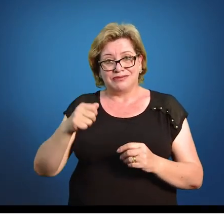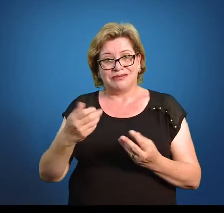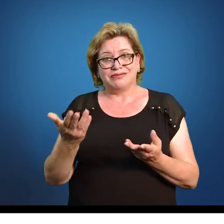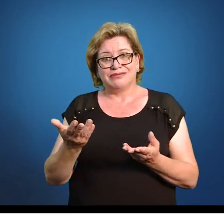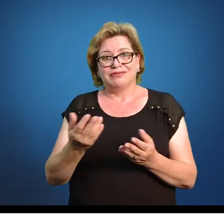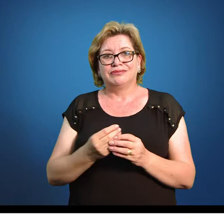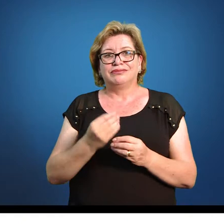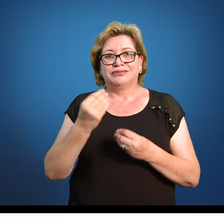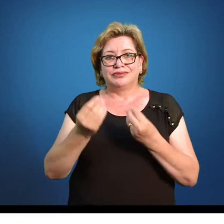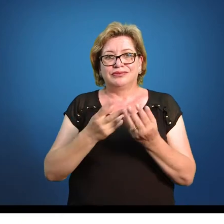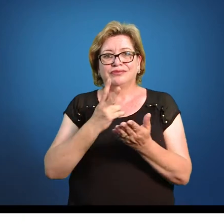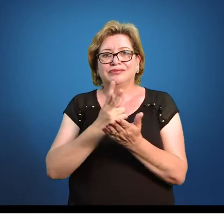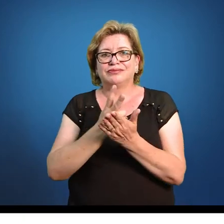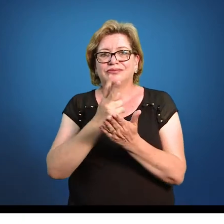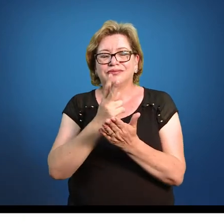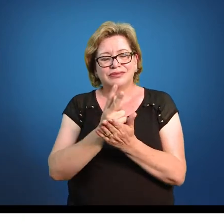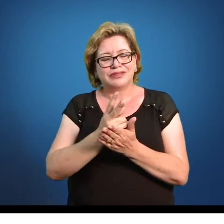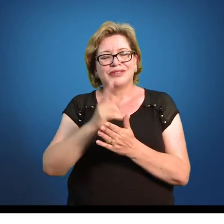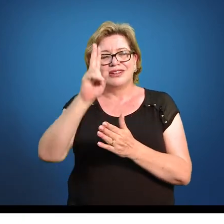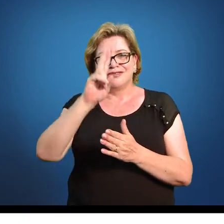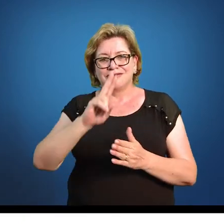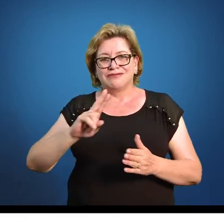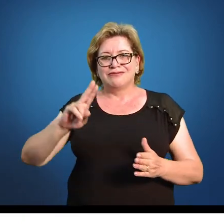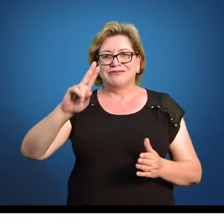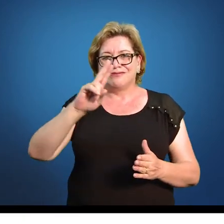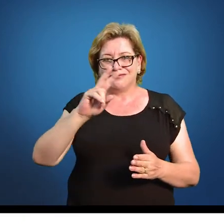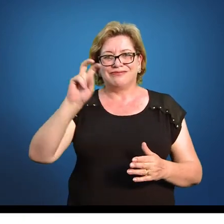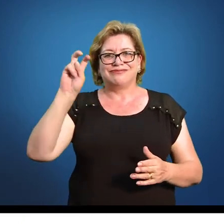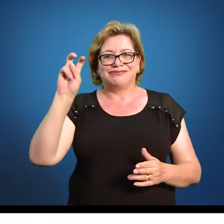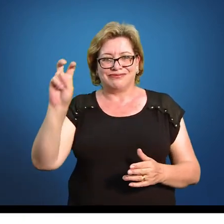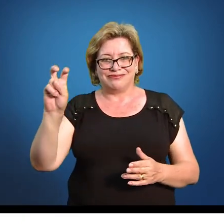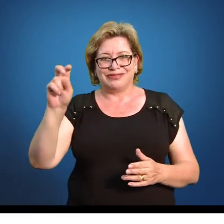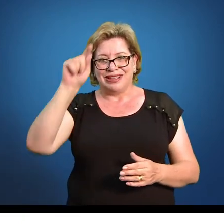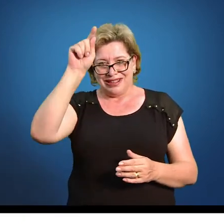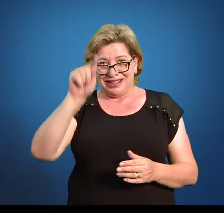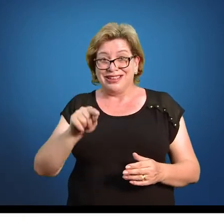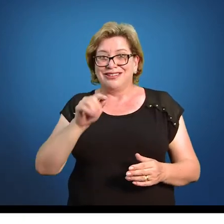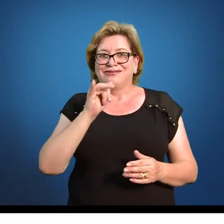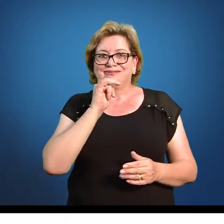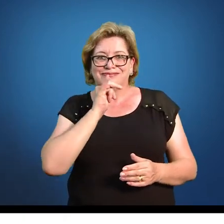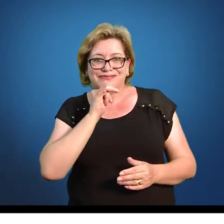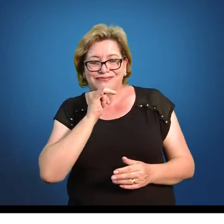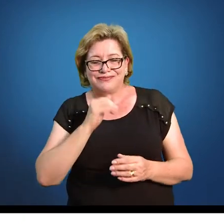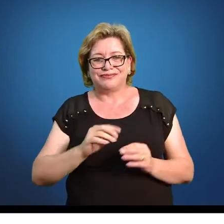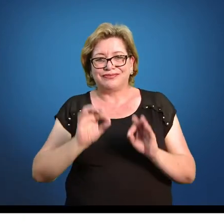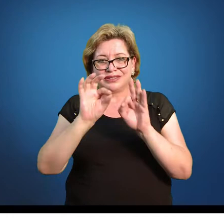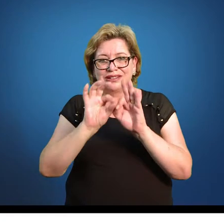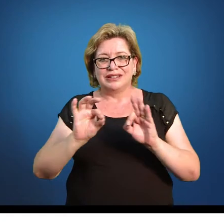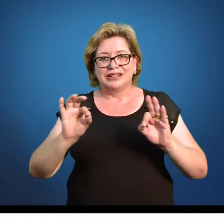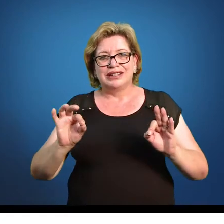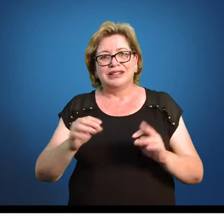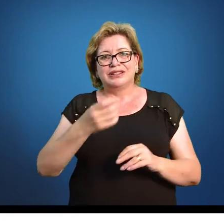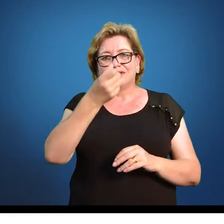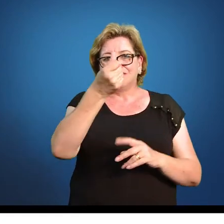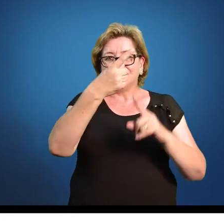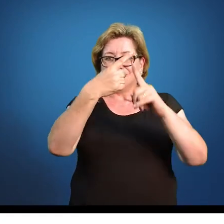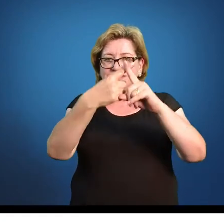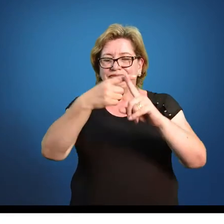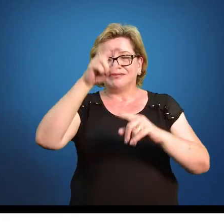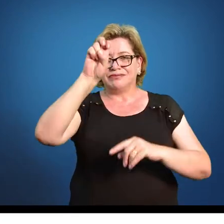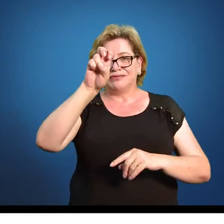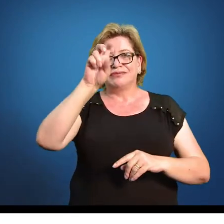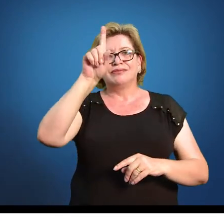casos, você vai acabar multiplicando por 5. Aqui, só de praxe, então, simplificando, 6 vezes 5,